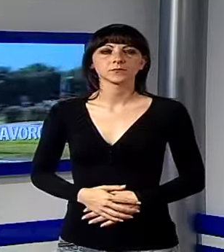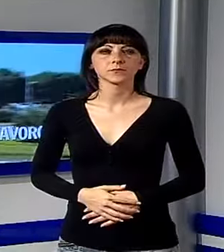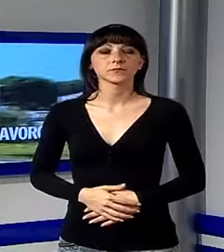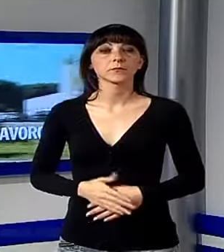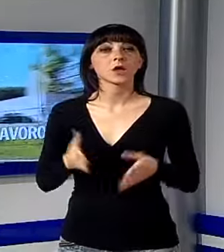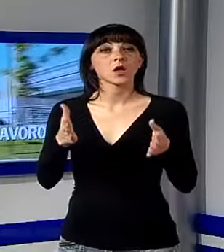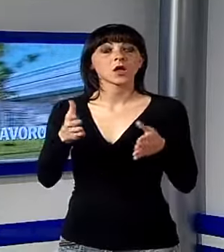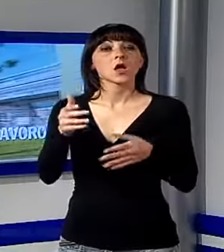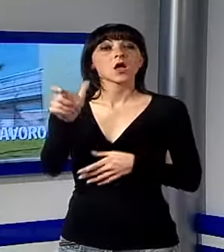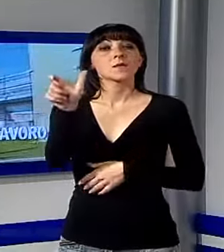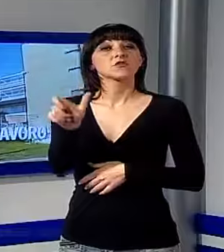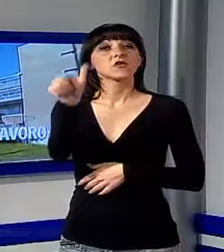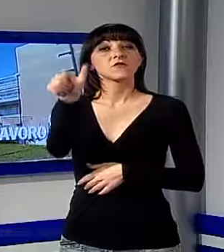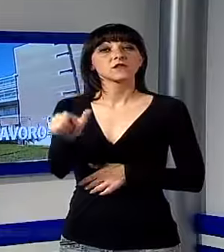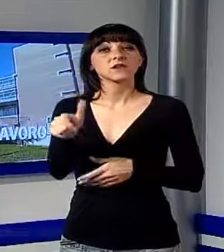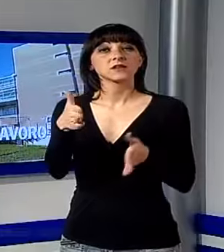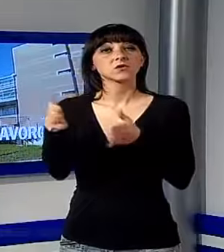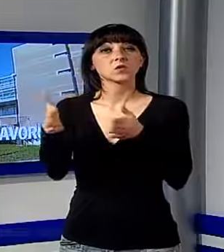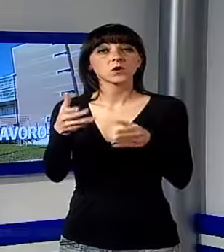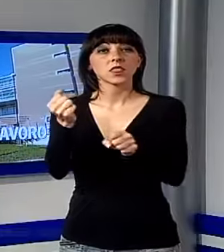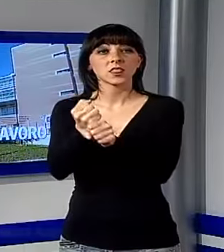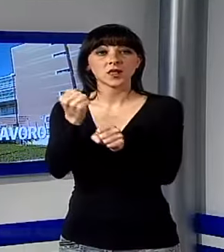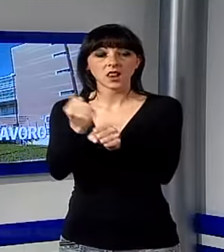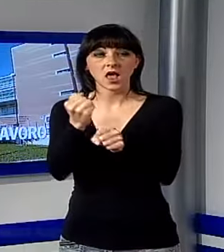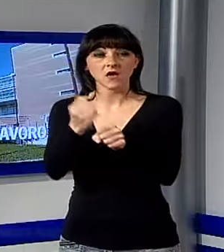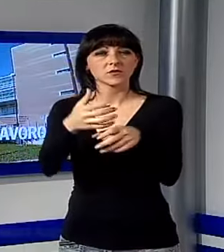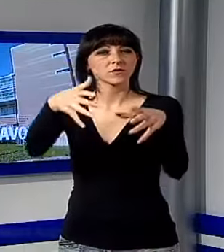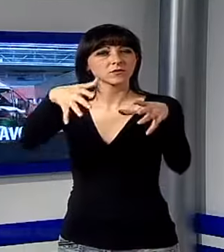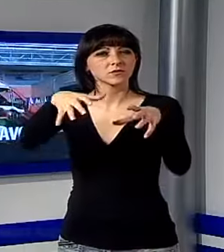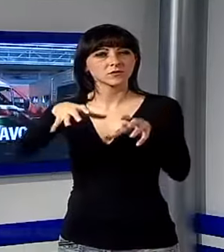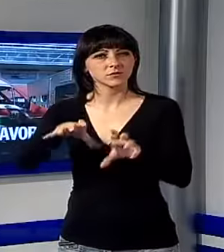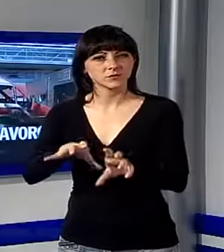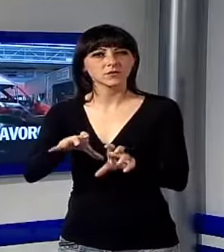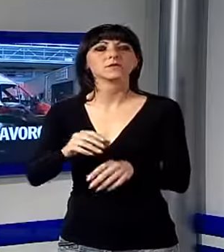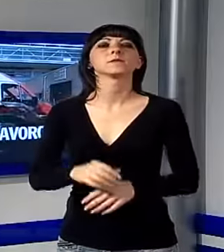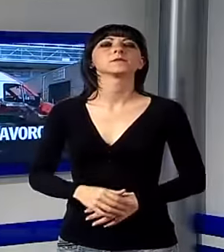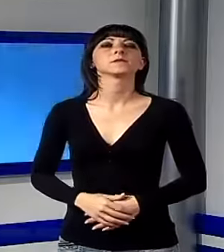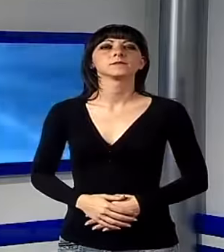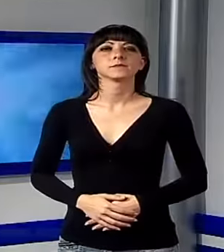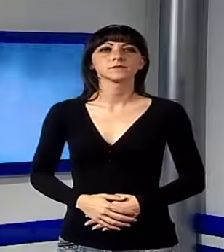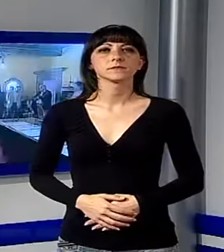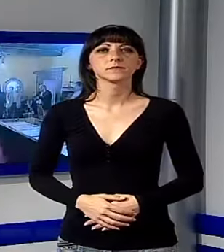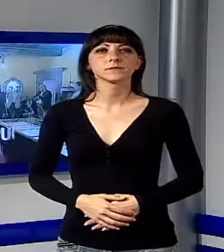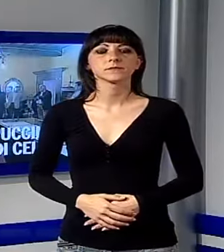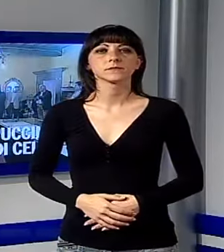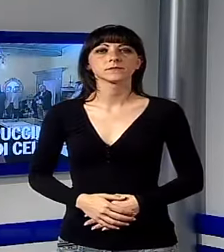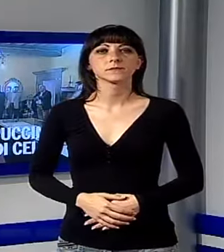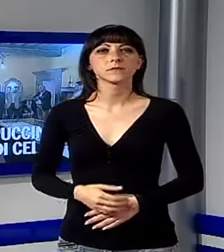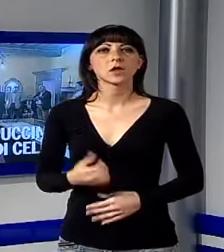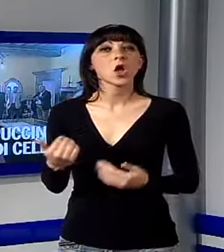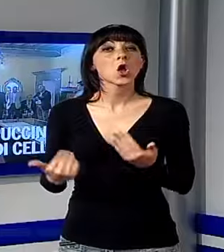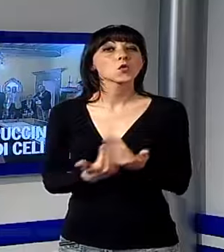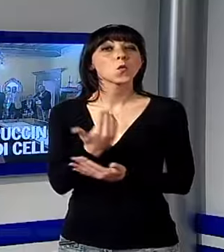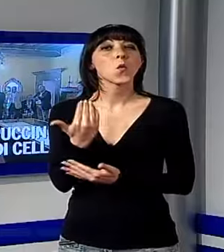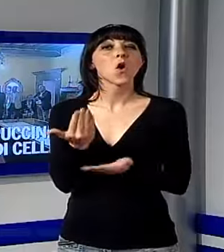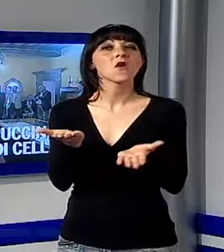l'ultimo resoconto nel secondo trimestre del 2013. Nuovi cimeli pucciniani per